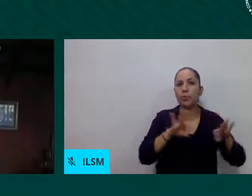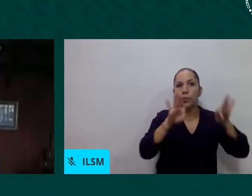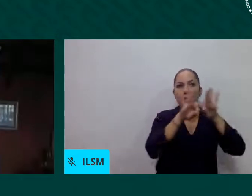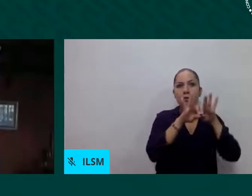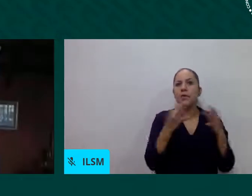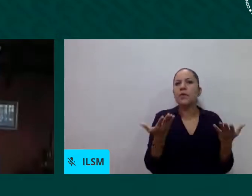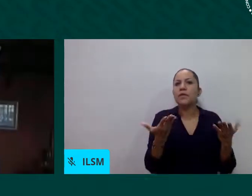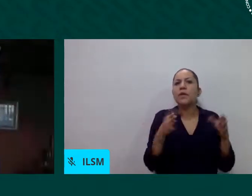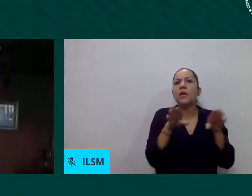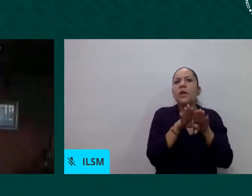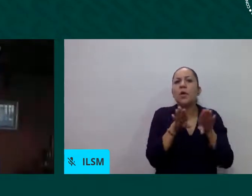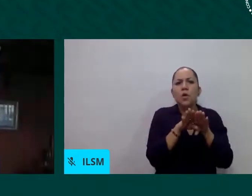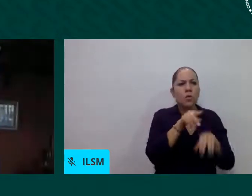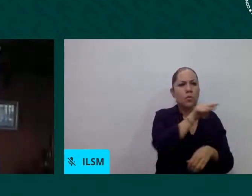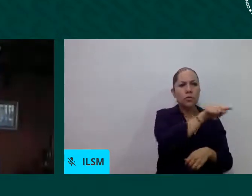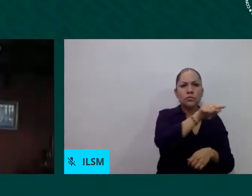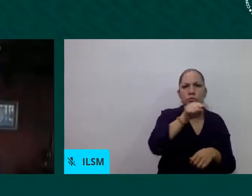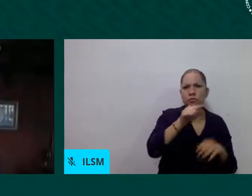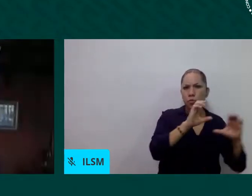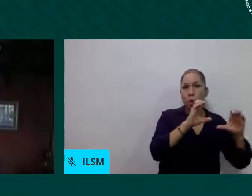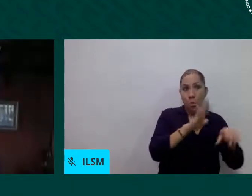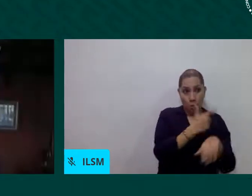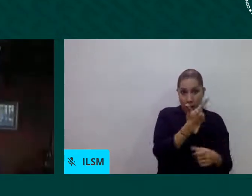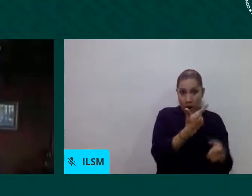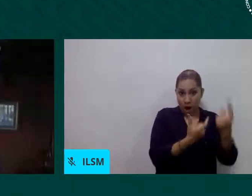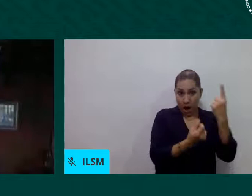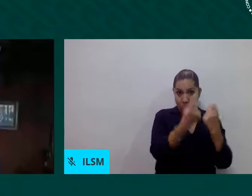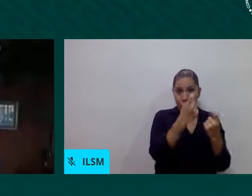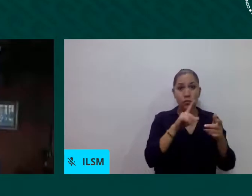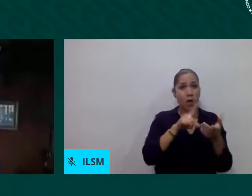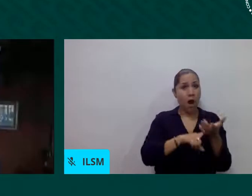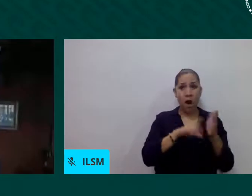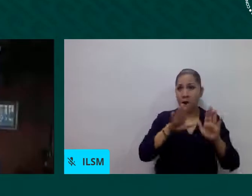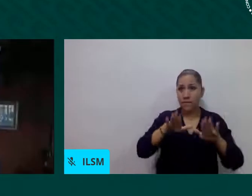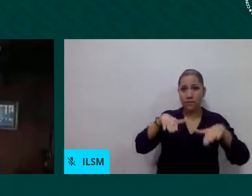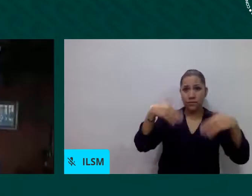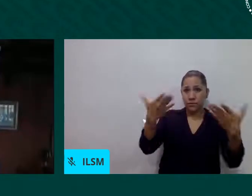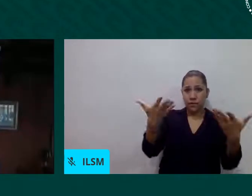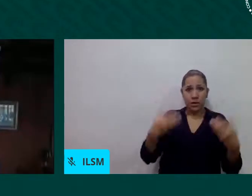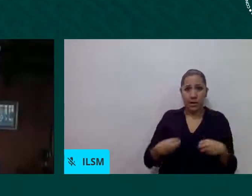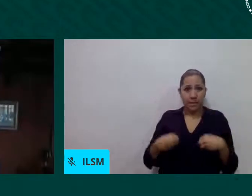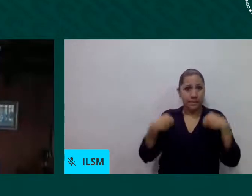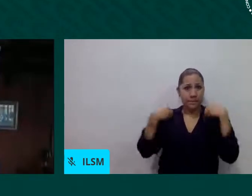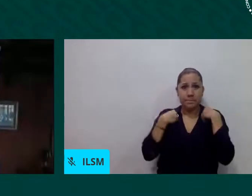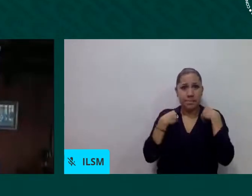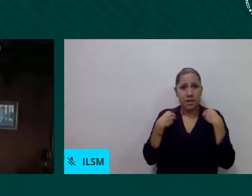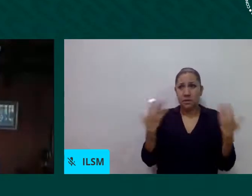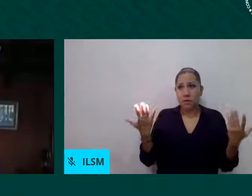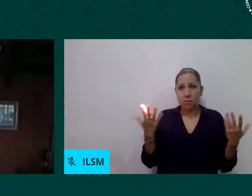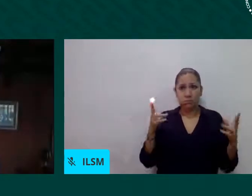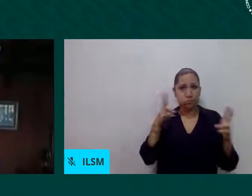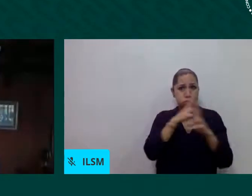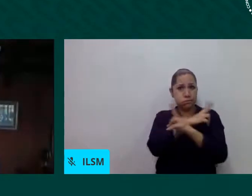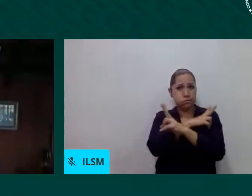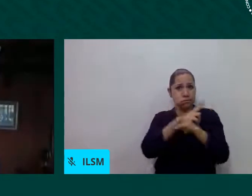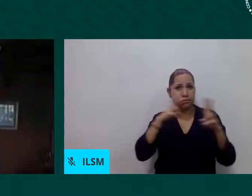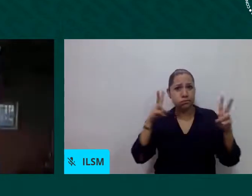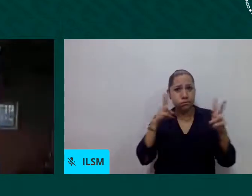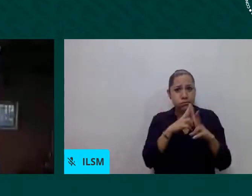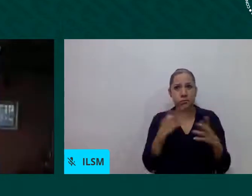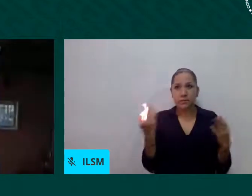lugar de protección frente a los avatares no cierto climáticos lo que hicimos fue ordenarlos